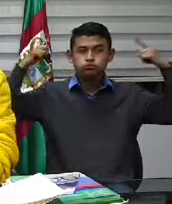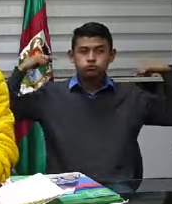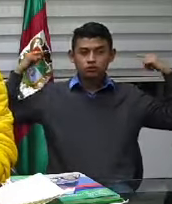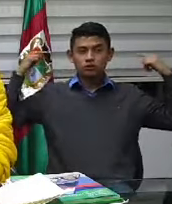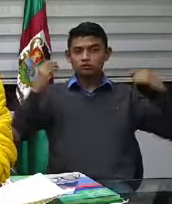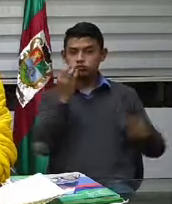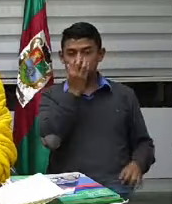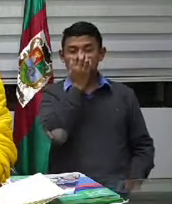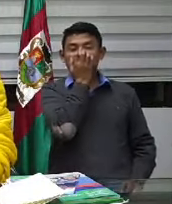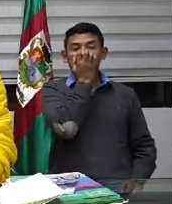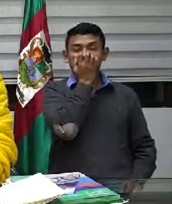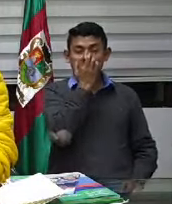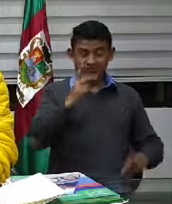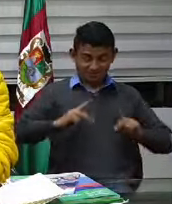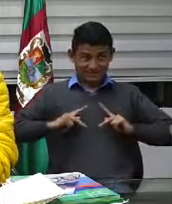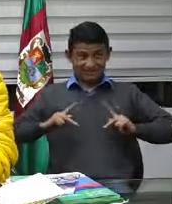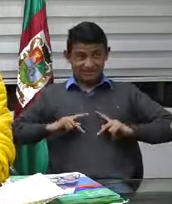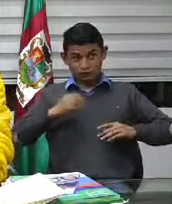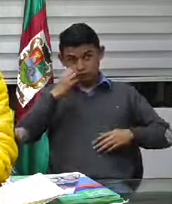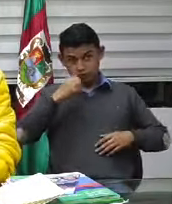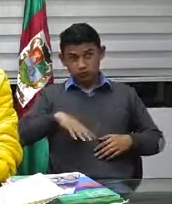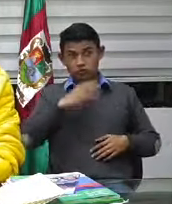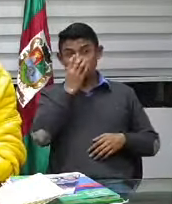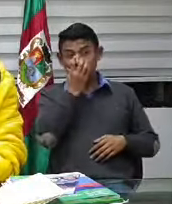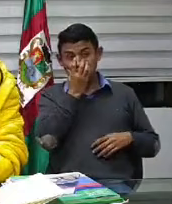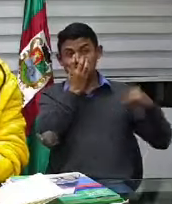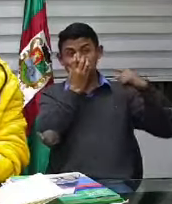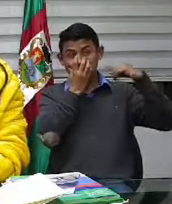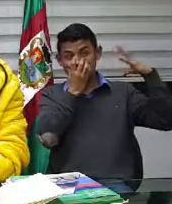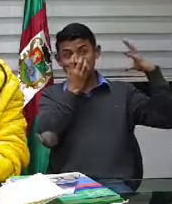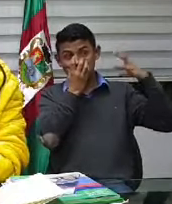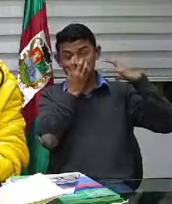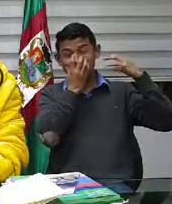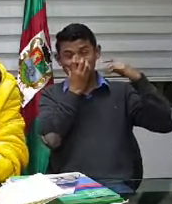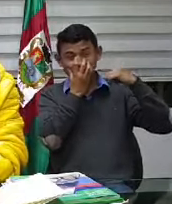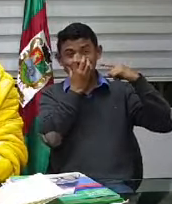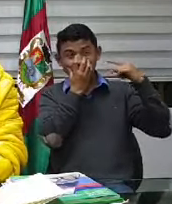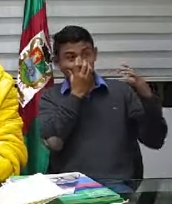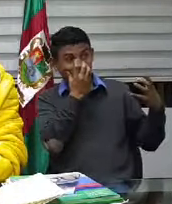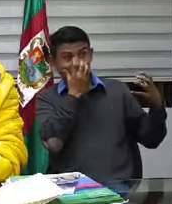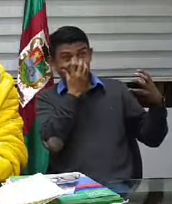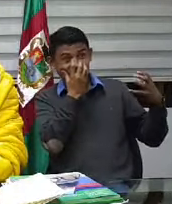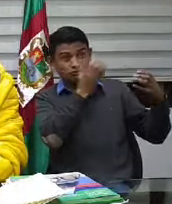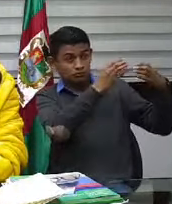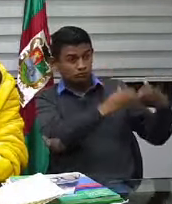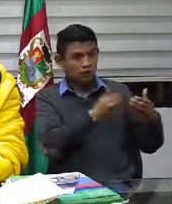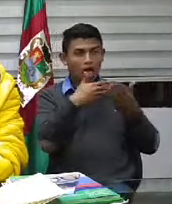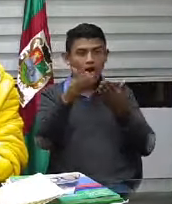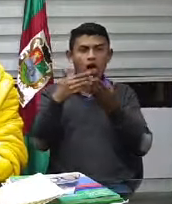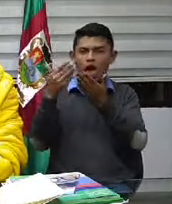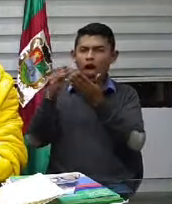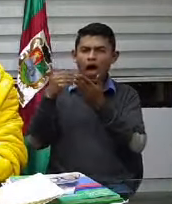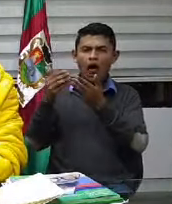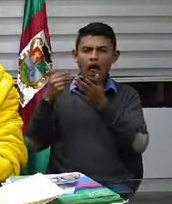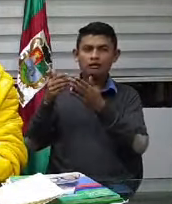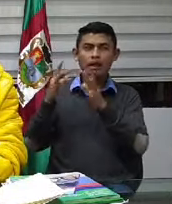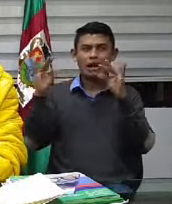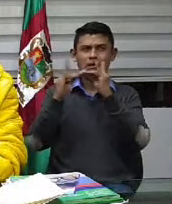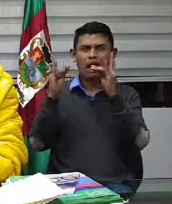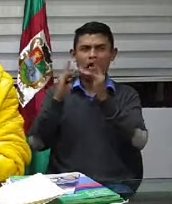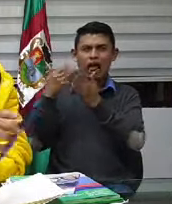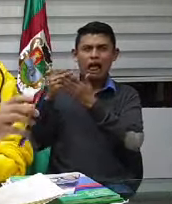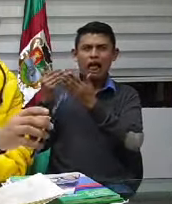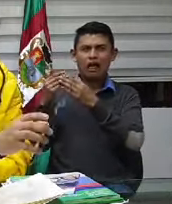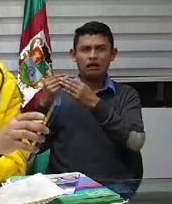los pulmones no están funcionando así como se estaba enfocando tanta atención en eso en comprar ventiladores y cámaras de cuidado intensivo disponibles